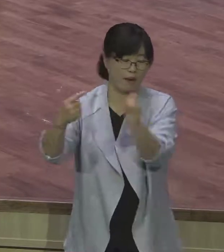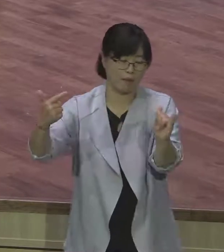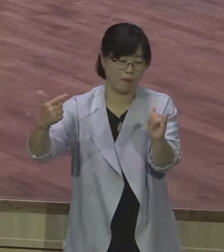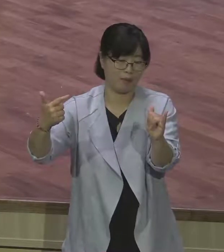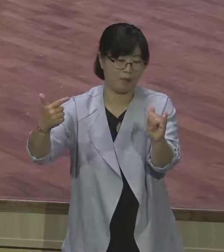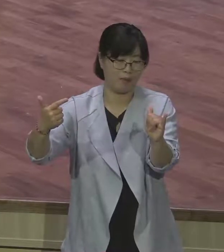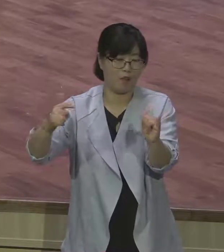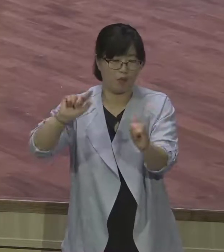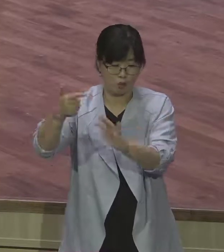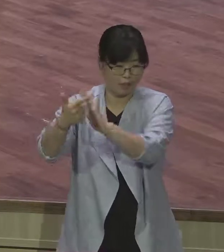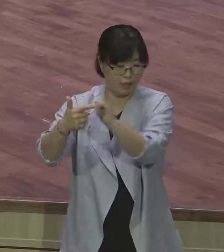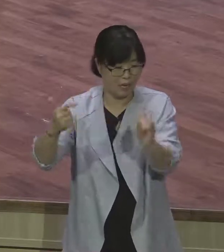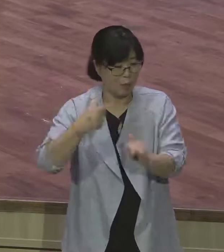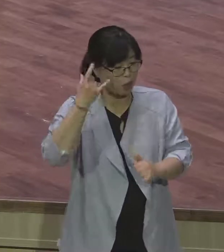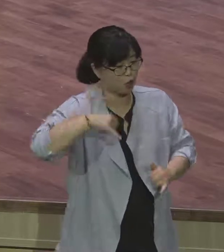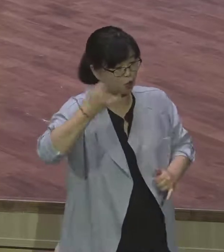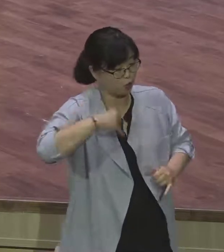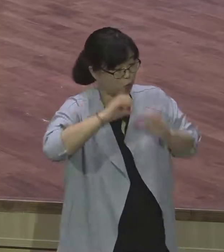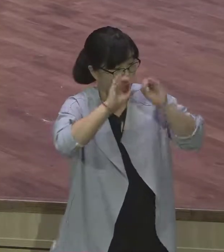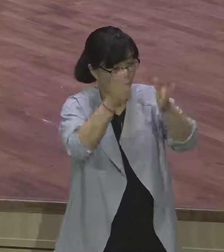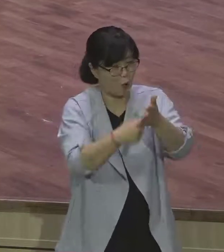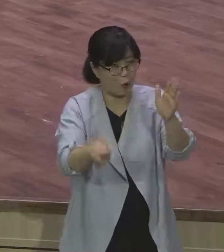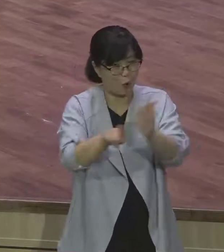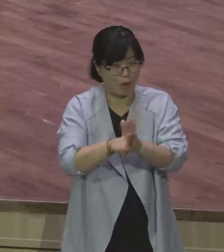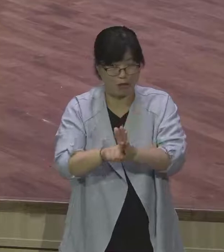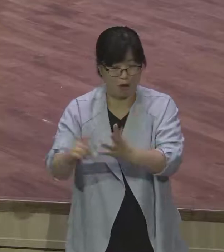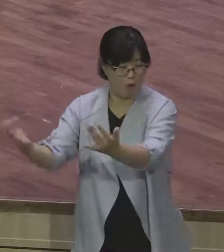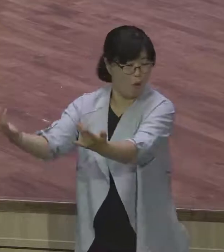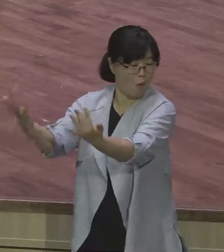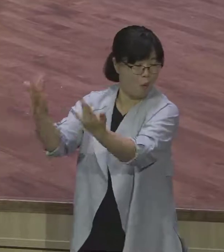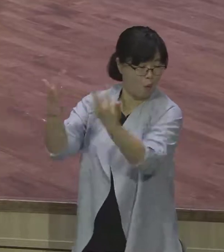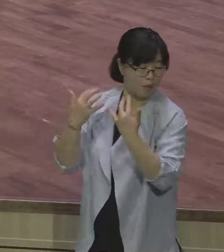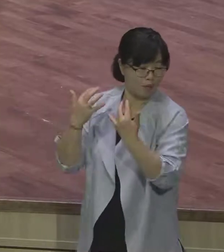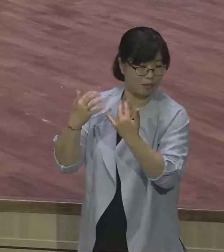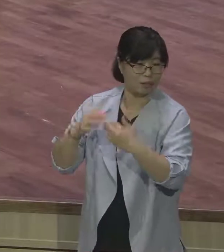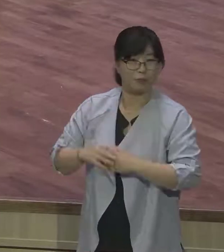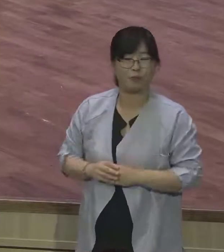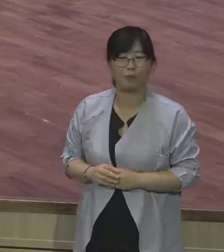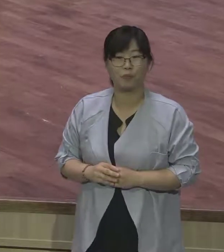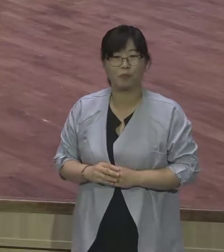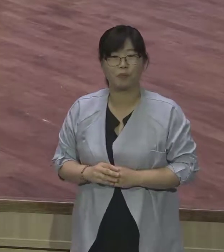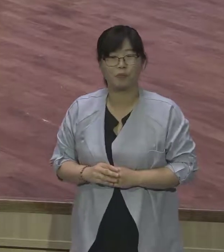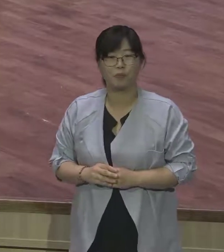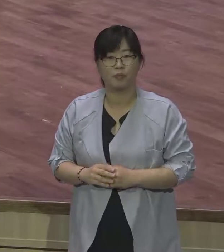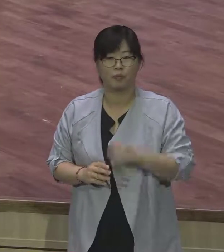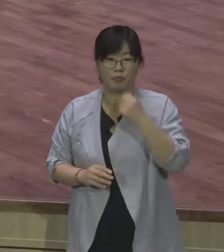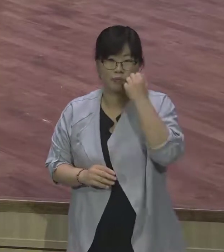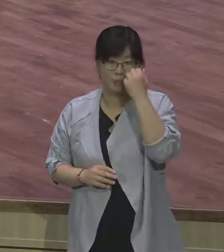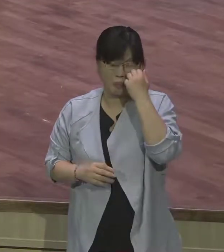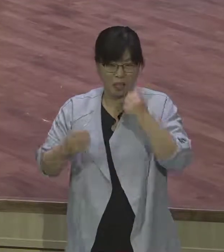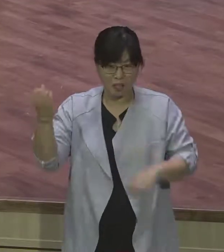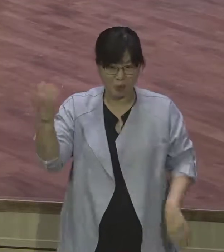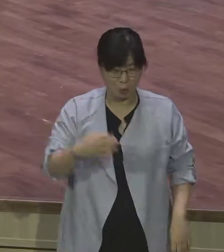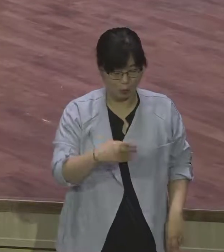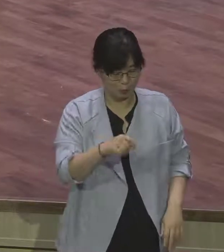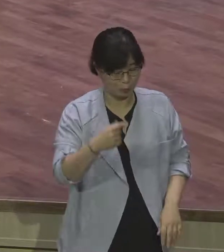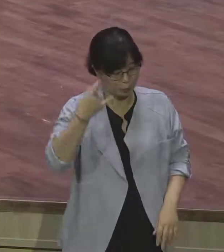교회 완전히 다 쫓아내었 성교사하고 뭐가 싹 다 쫓아내었는데 놀랍게도 70년 동안